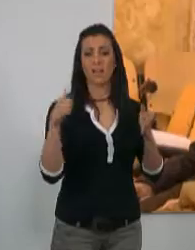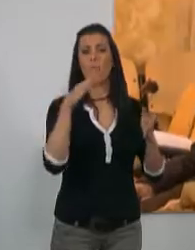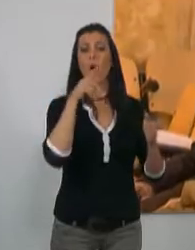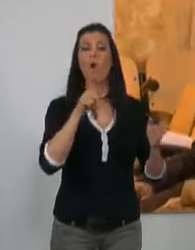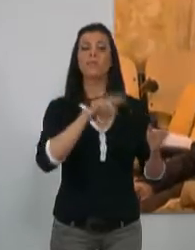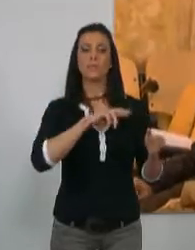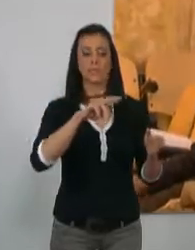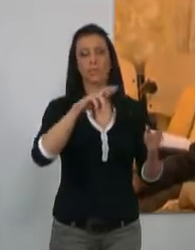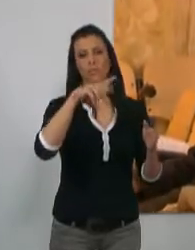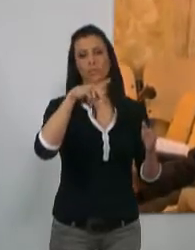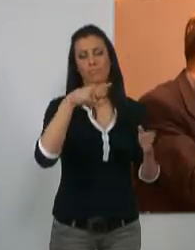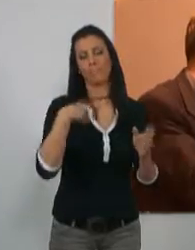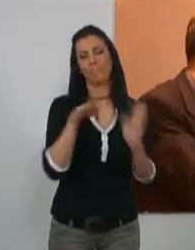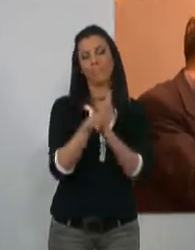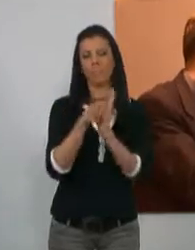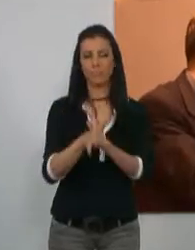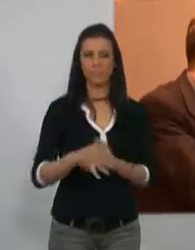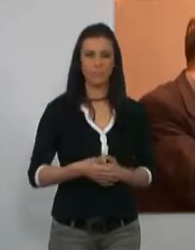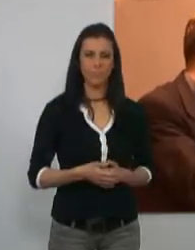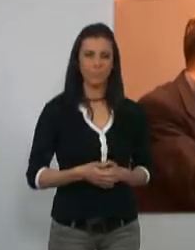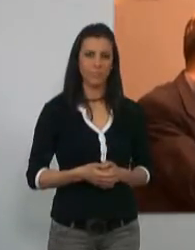de la Ciprestazgo de Motril.